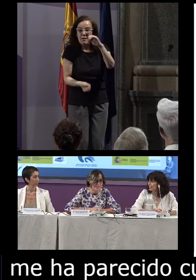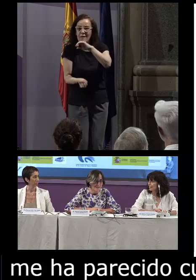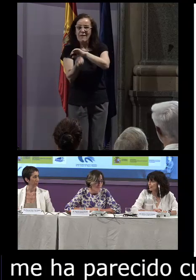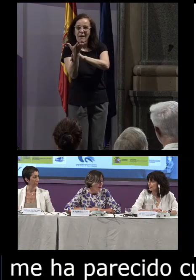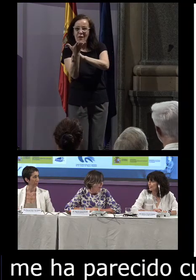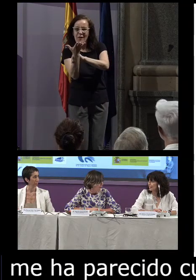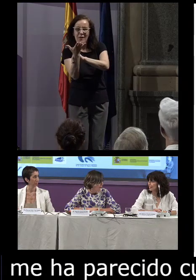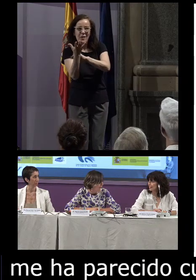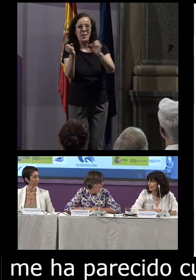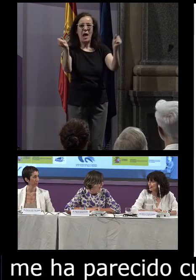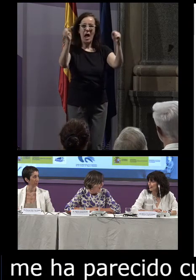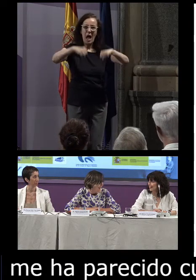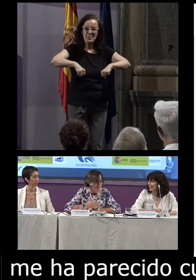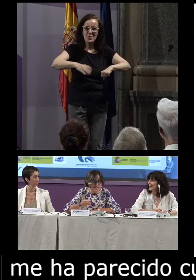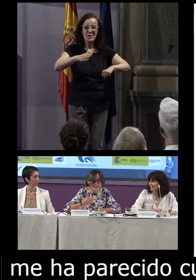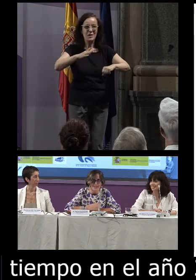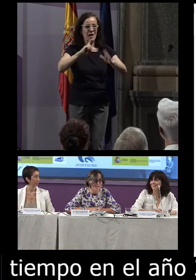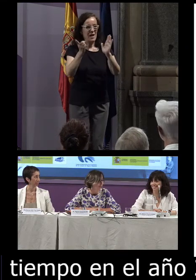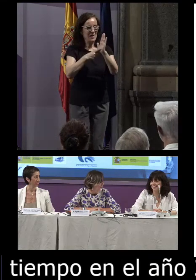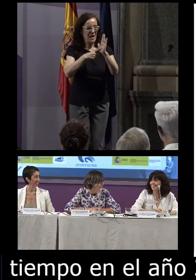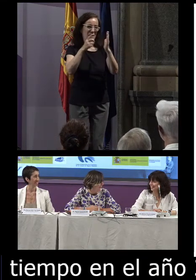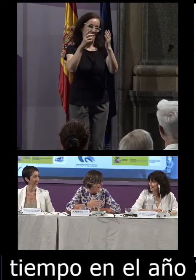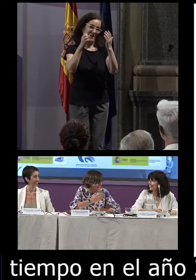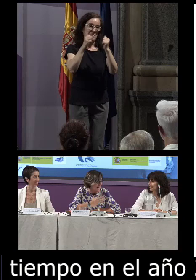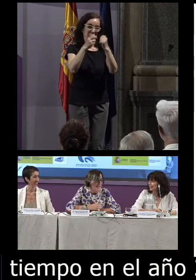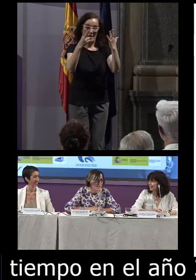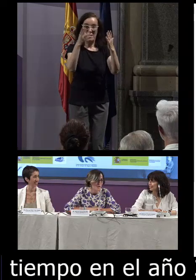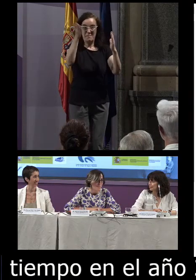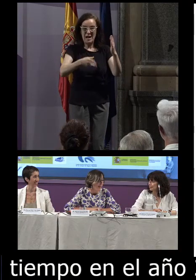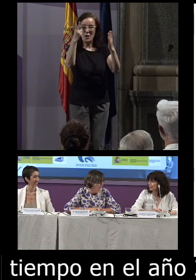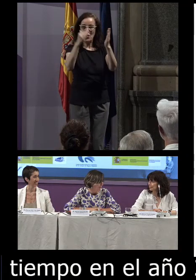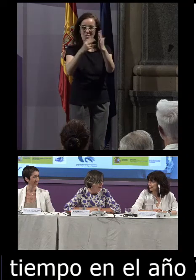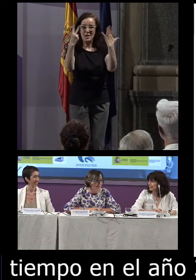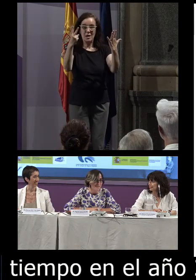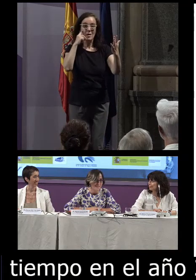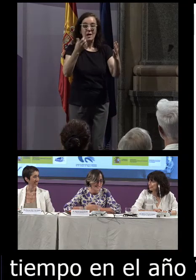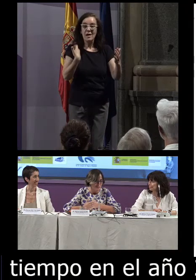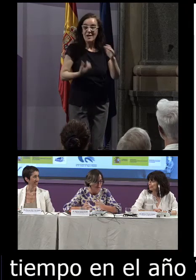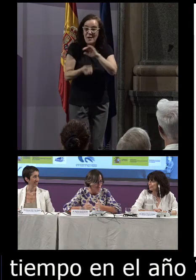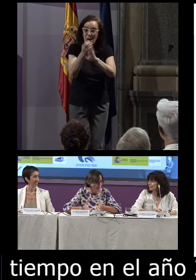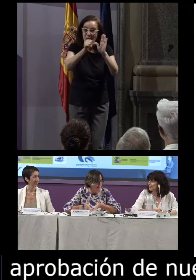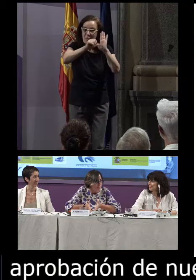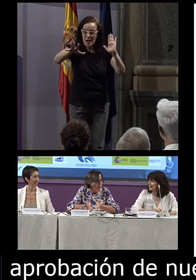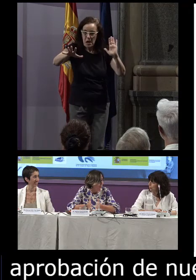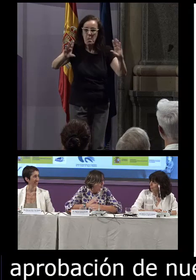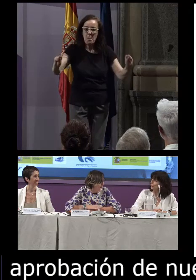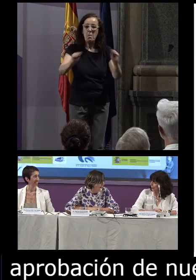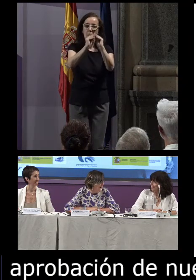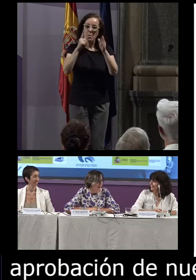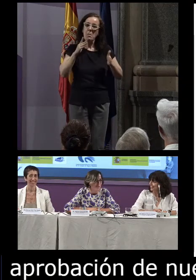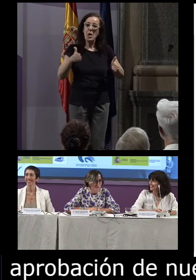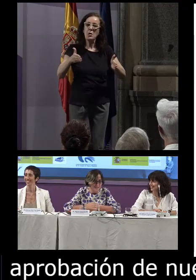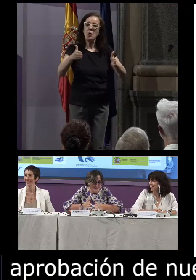aprobación de nuestra ley 27 barra 2007 donde aparece por primera vez el CNELSE con lo cual es un camino